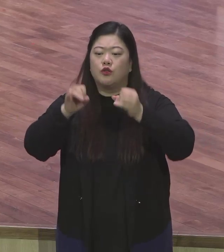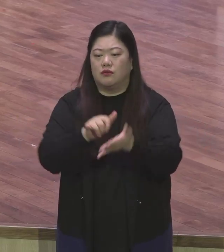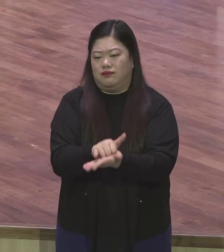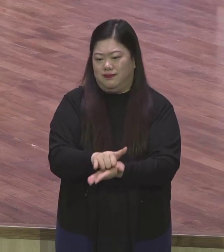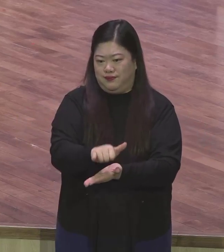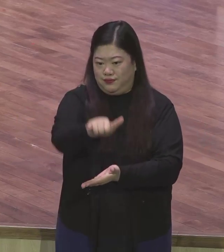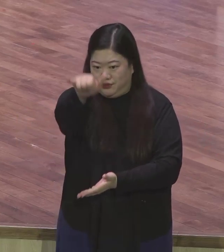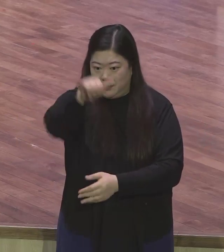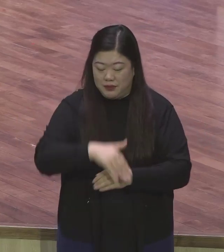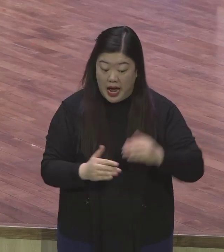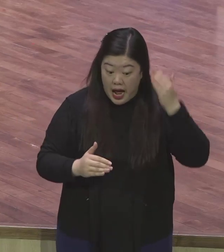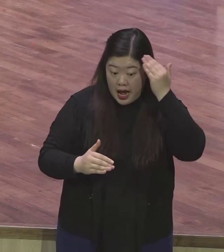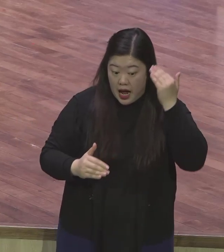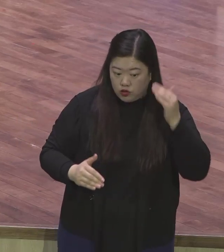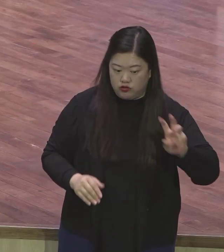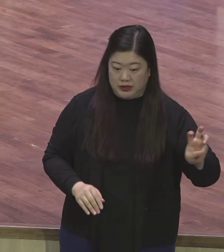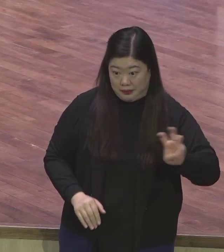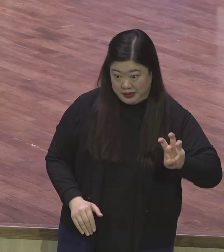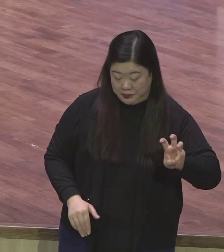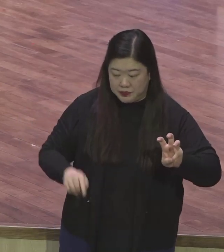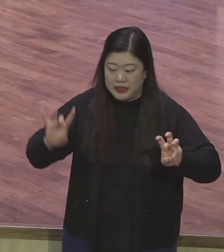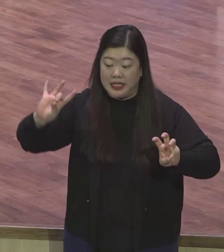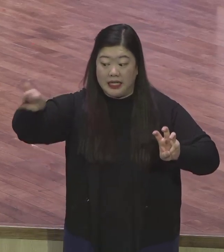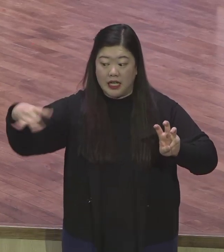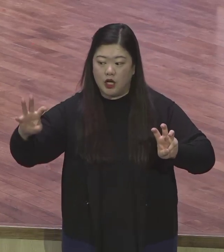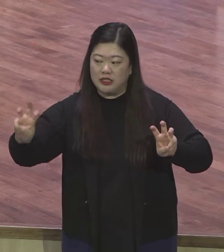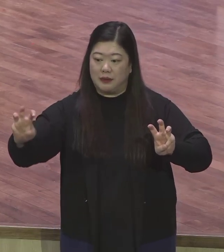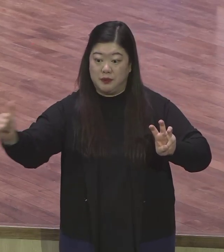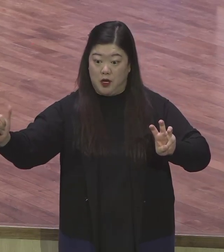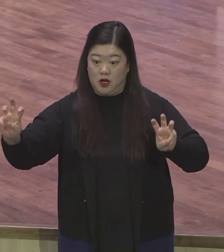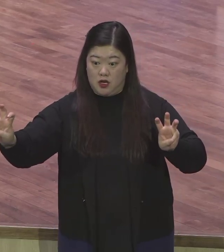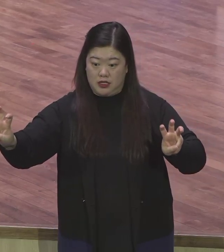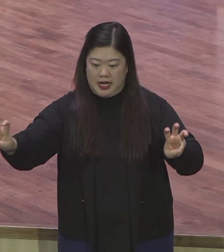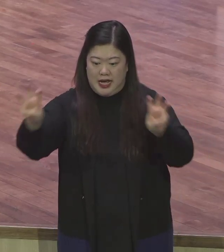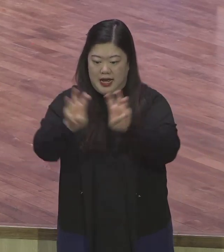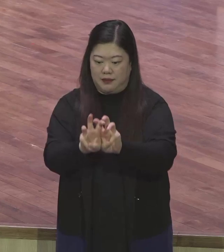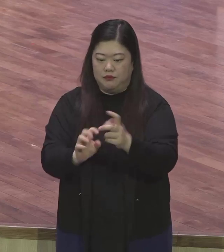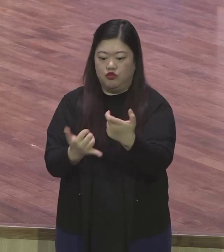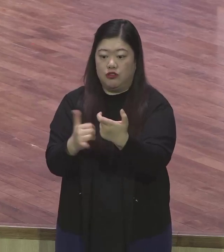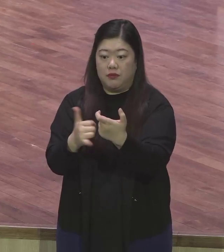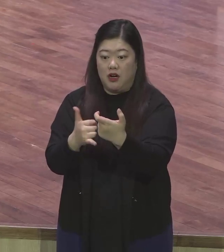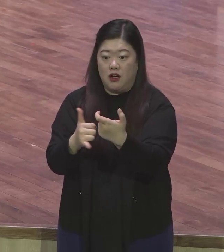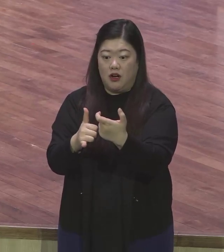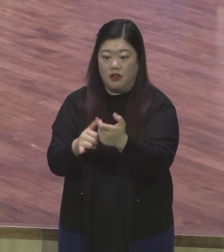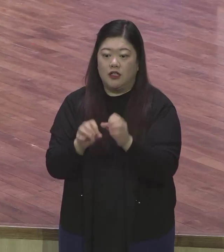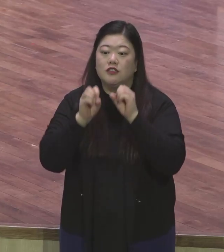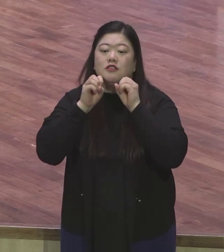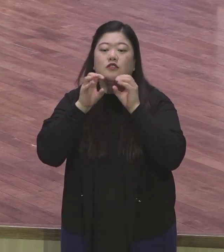현장에 30명 그렇게 참여를 해서 우상문화가 가득찬 이 태국 현장 털을 깨고 그리스도를